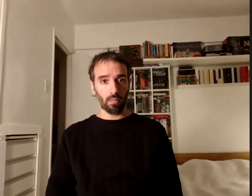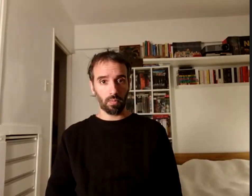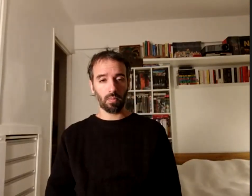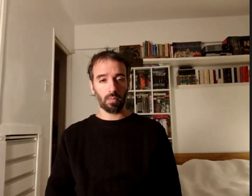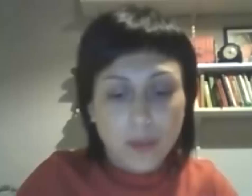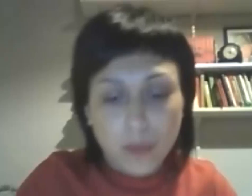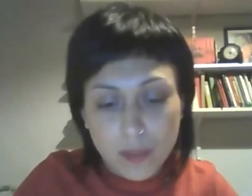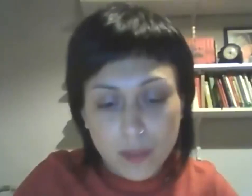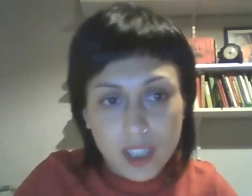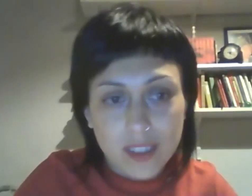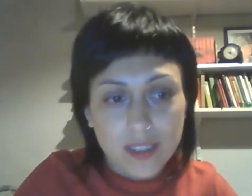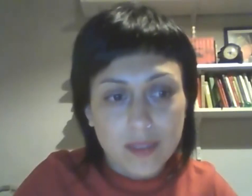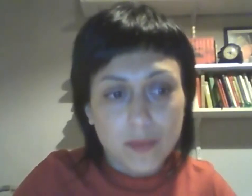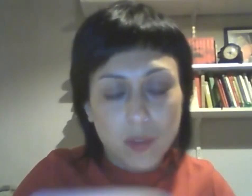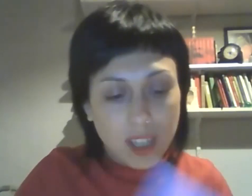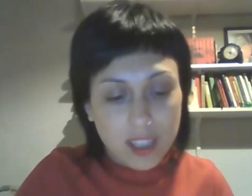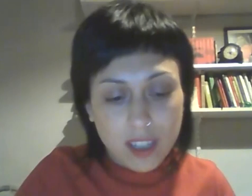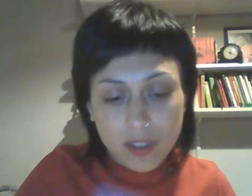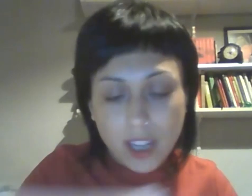bueno muchas muchas gracias Gonzalo